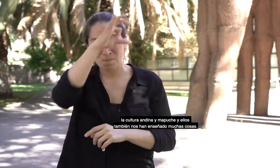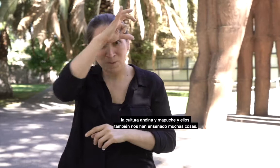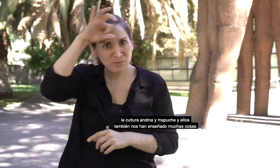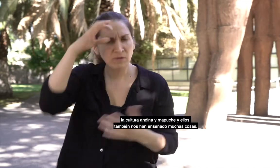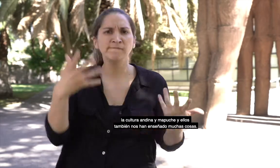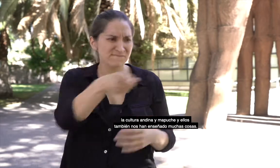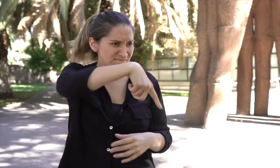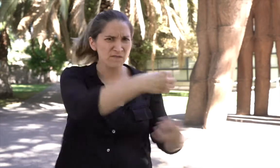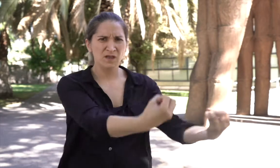cosas.